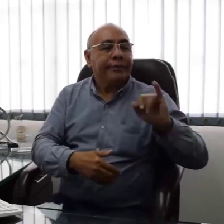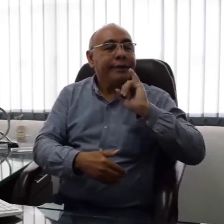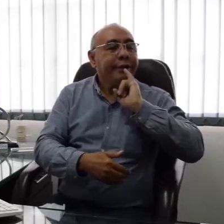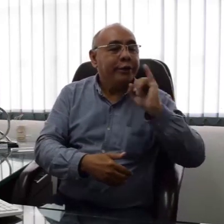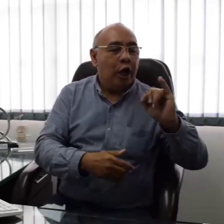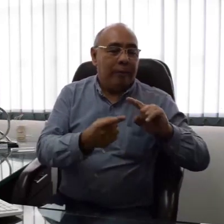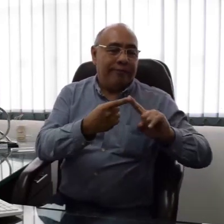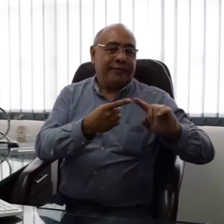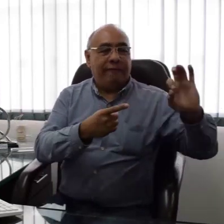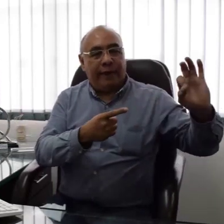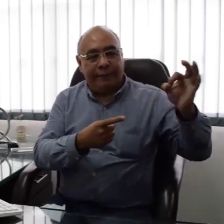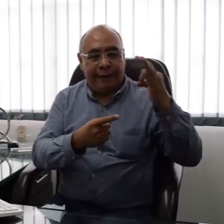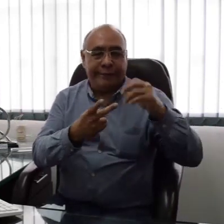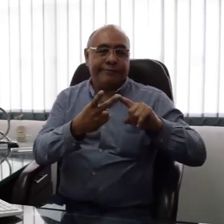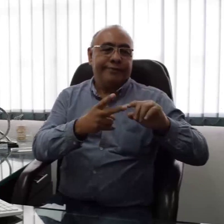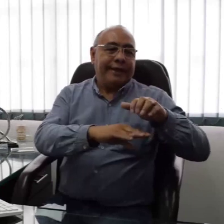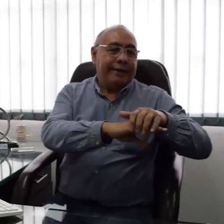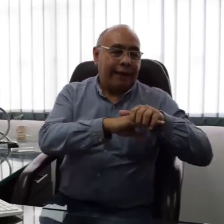entre otros, con la lengua de señas.